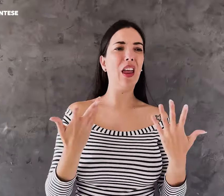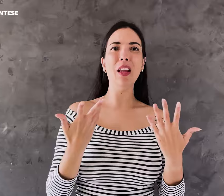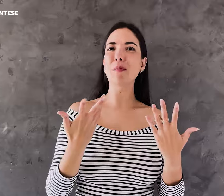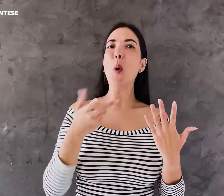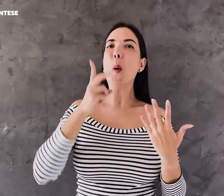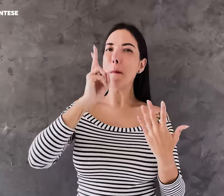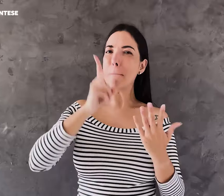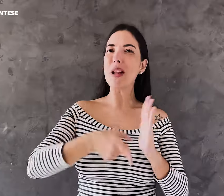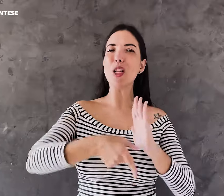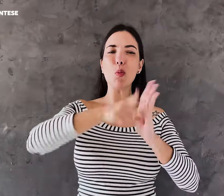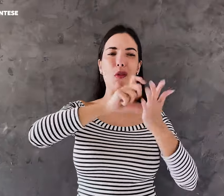bem,